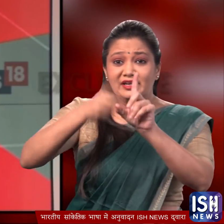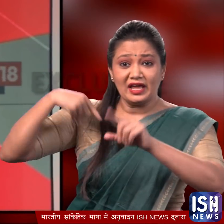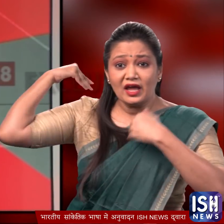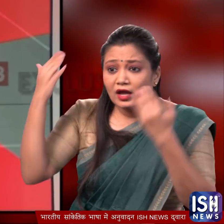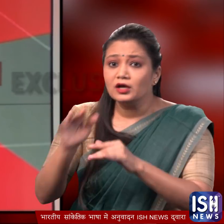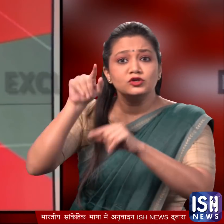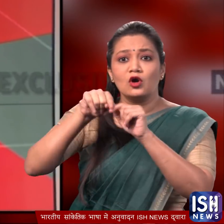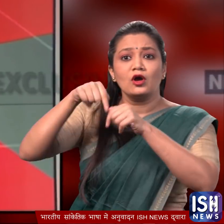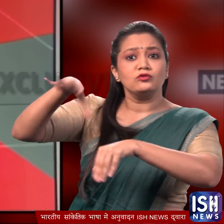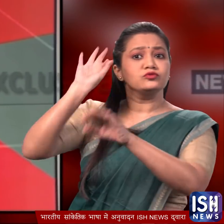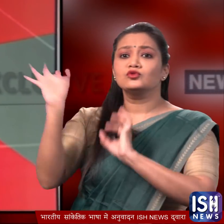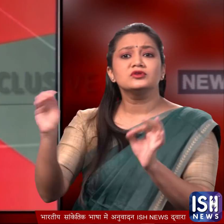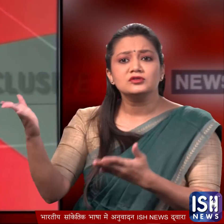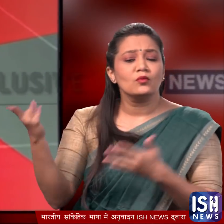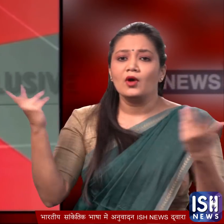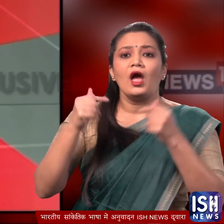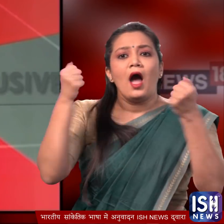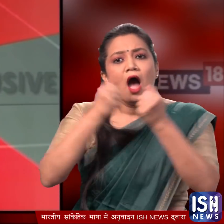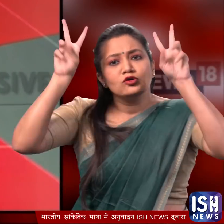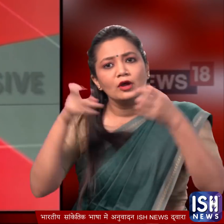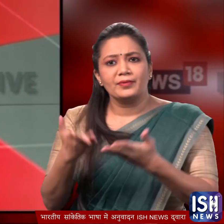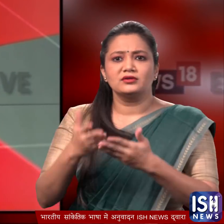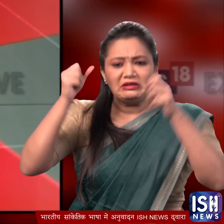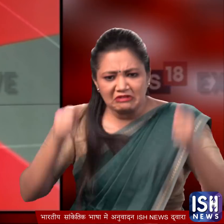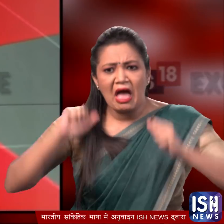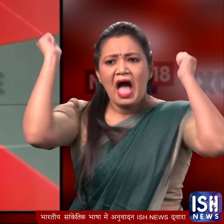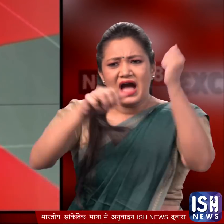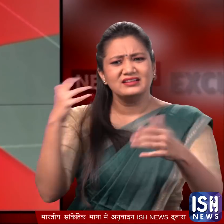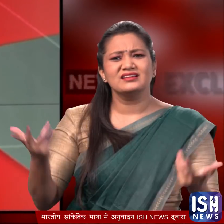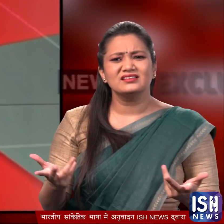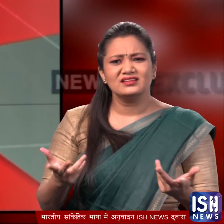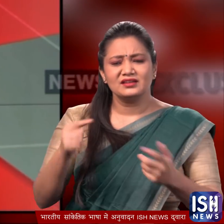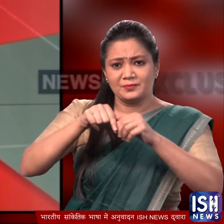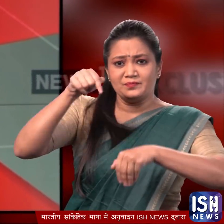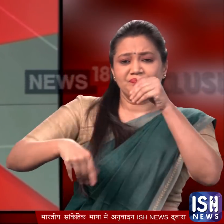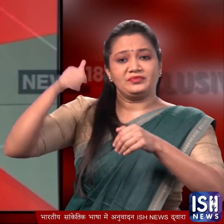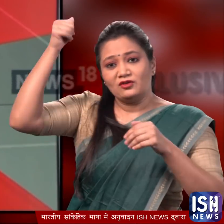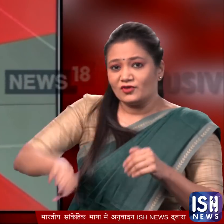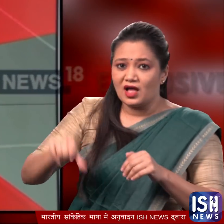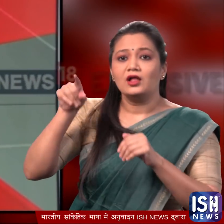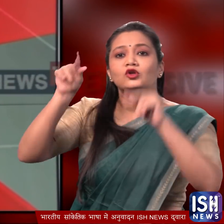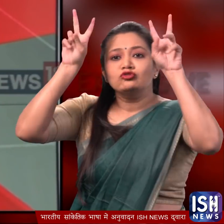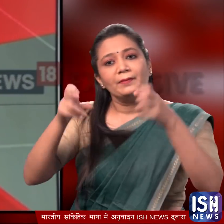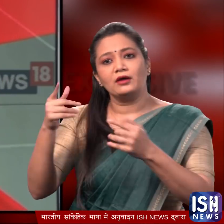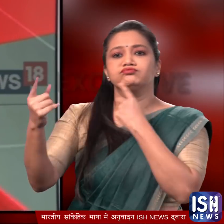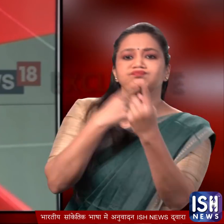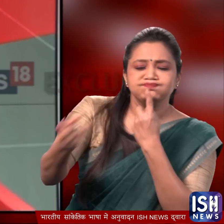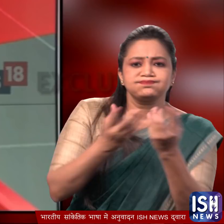दशक से सत्ता से दूर है उसी गुड़बाजी की वज़े से पार्टी बैठक में कुरसियां भी चल वी विधान सबाद चुनाव में हार की समीक्षा करने पहुंचे बिहार